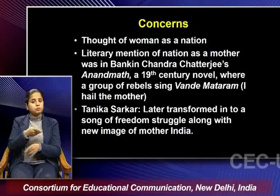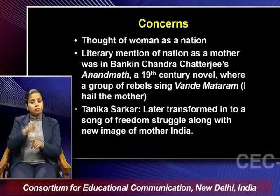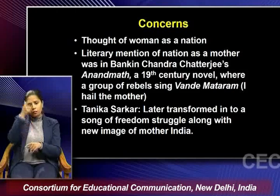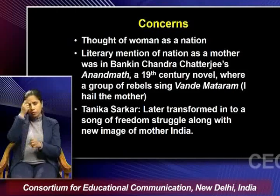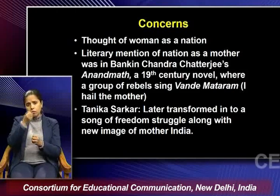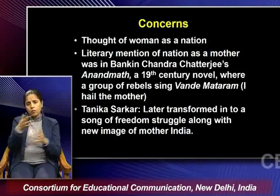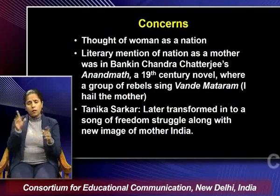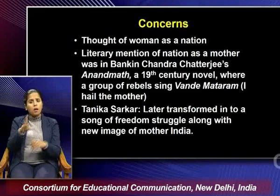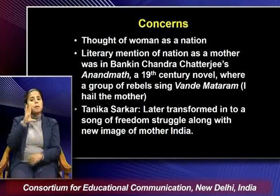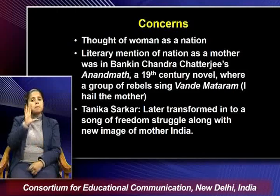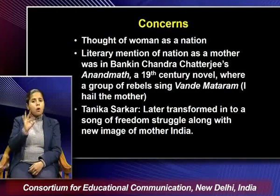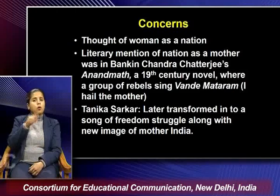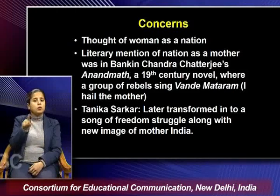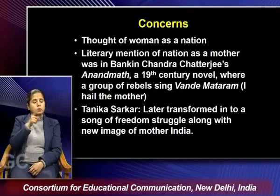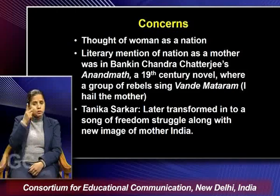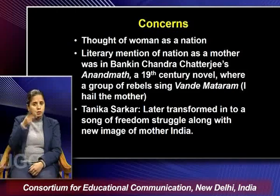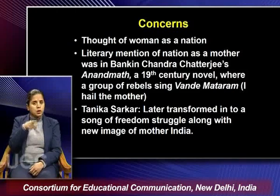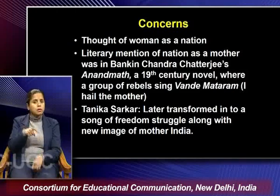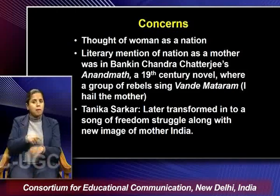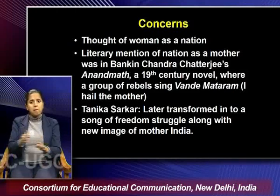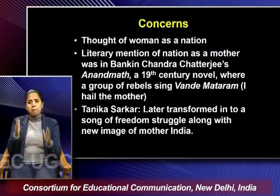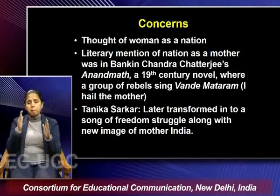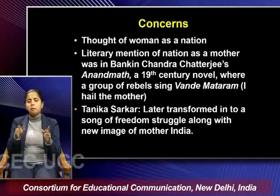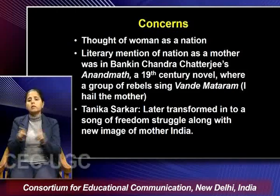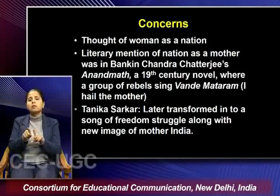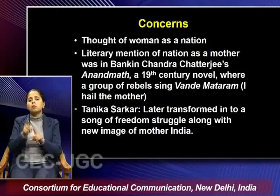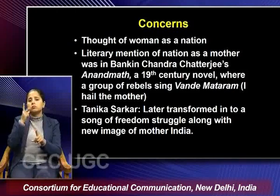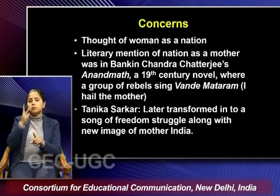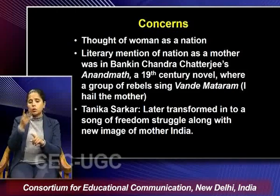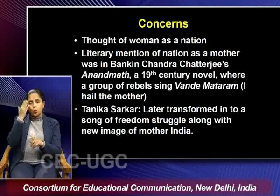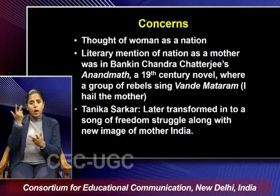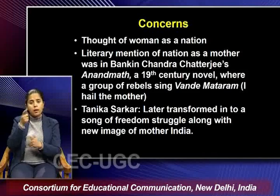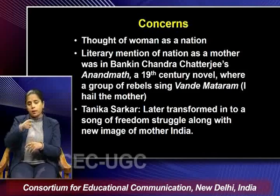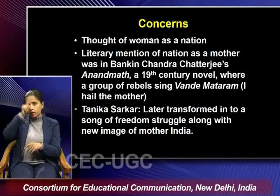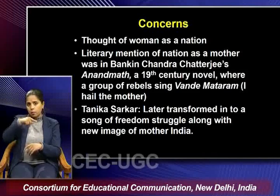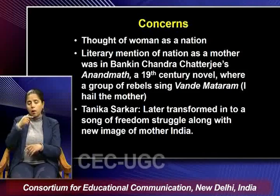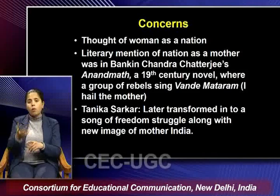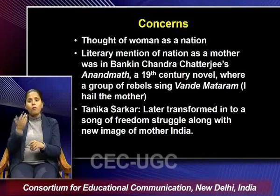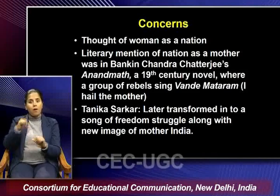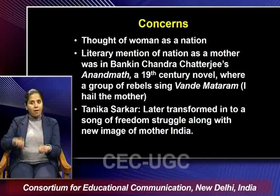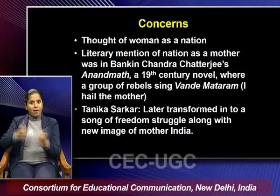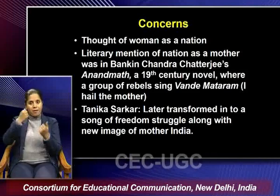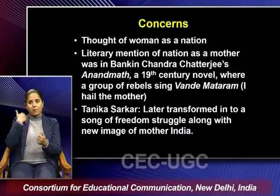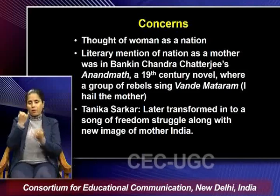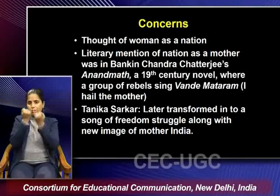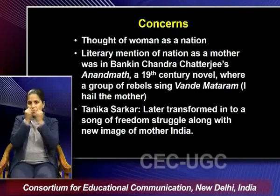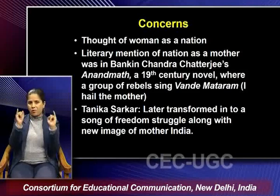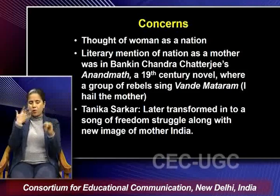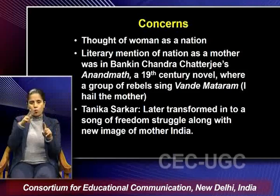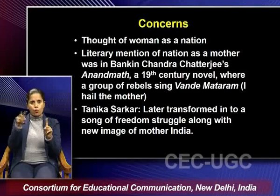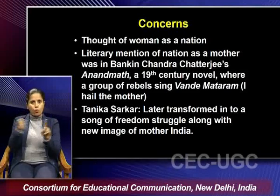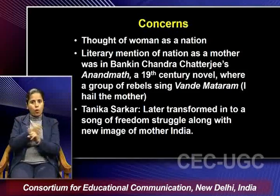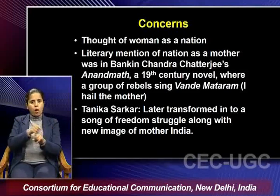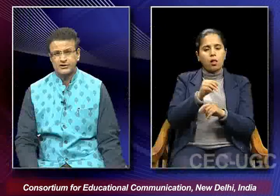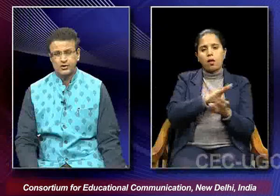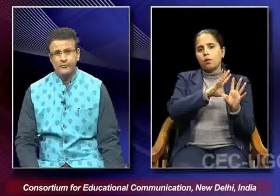were quite relevant in that particular point of time as well because when india attained independent we had seen the kind of violence which